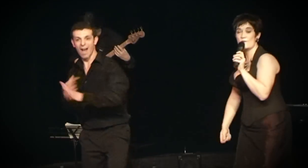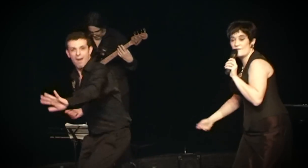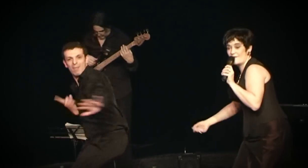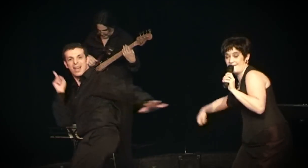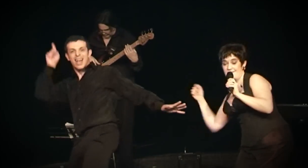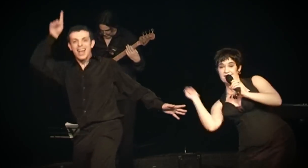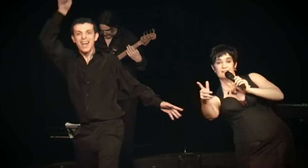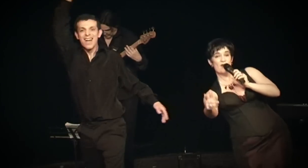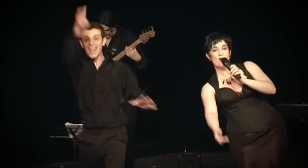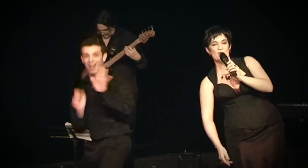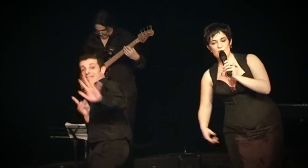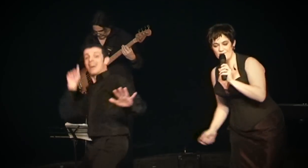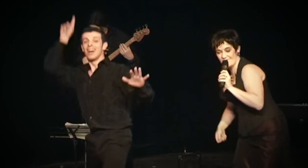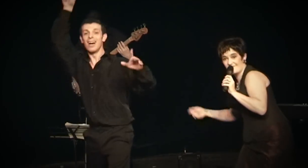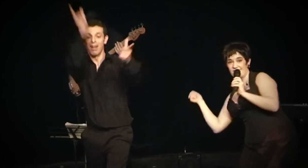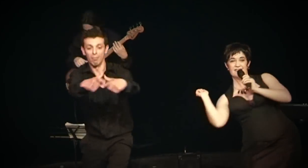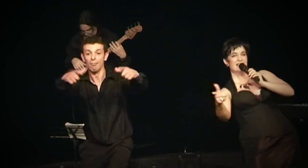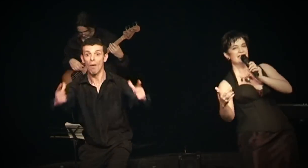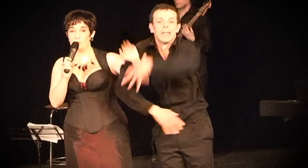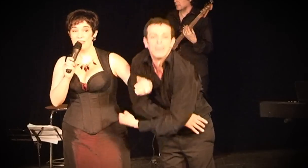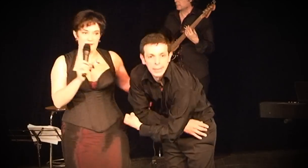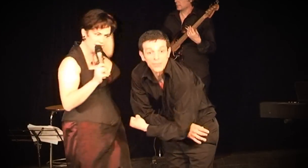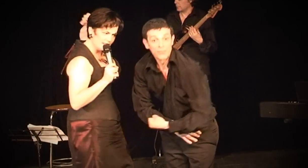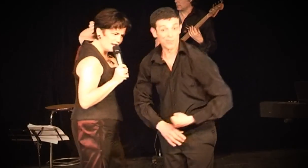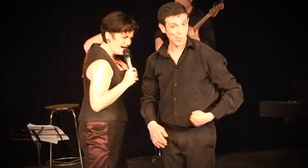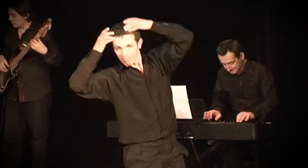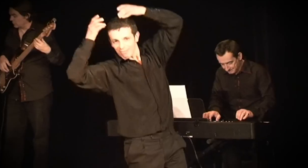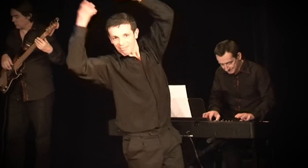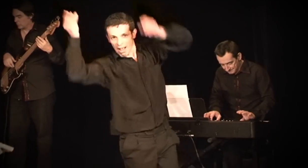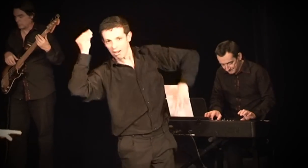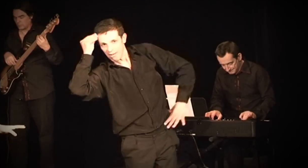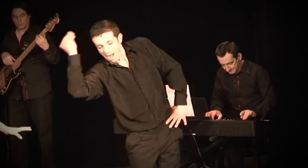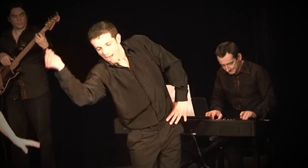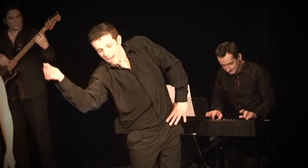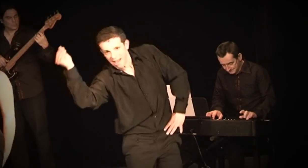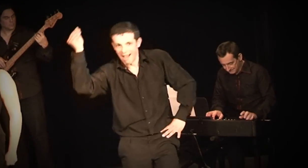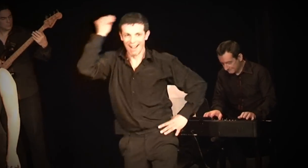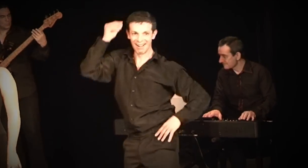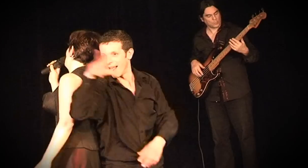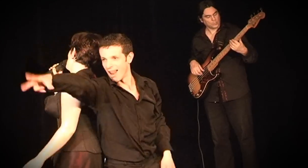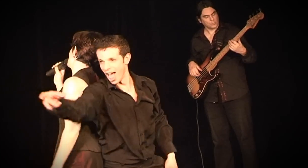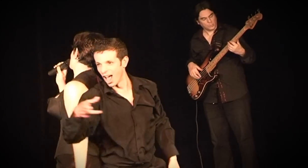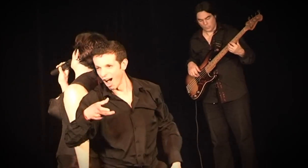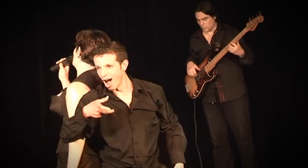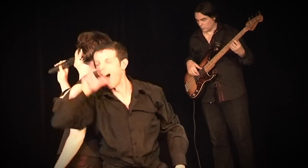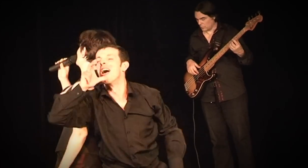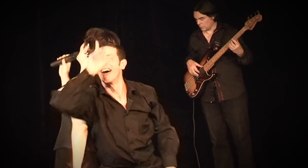Dans l'eau, les herbes fortes, la lumière Les plages, du finistère